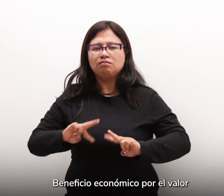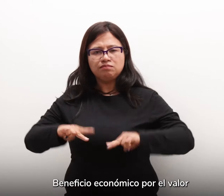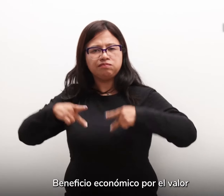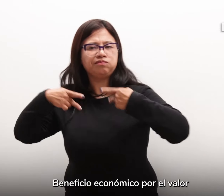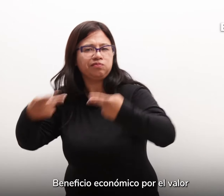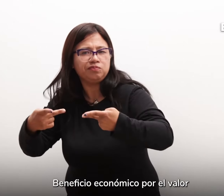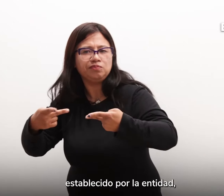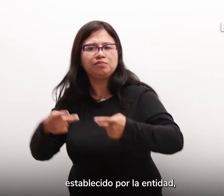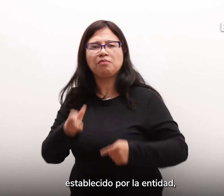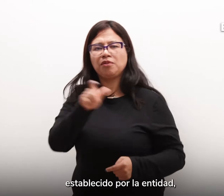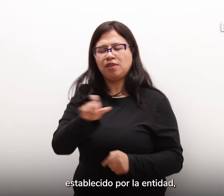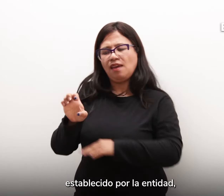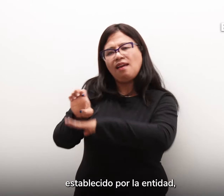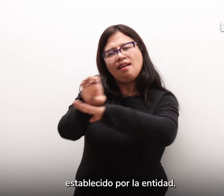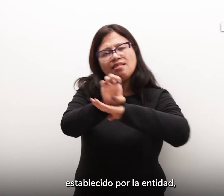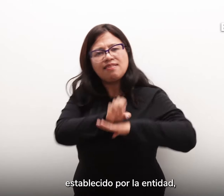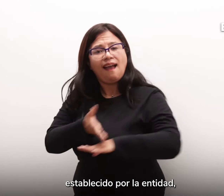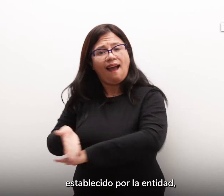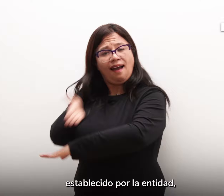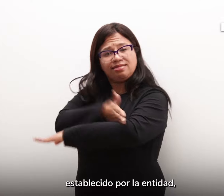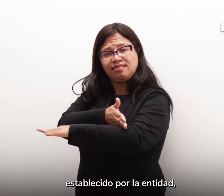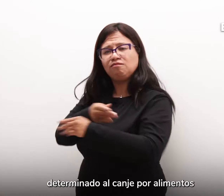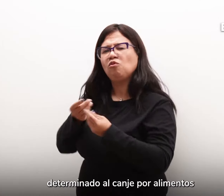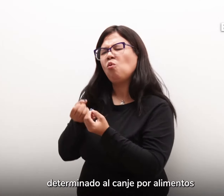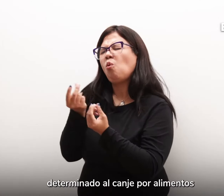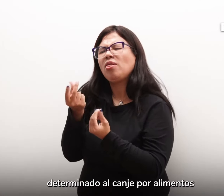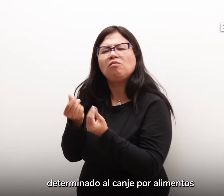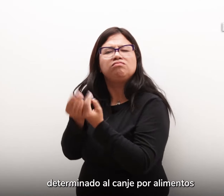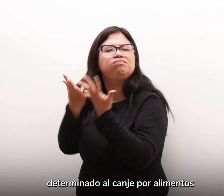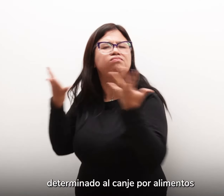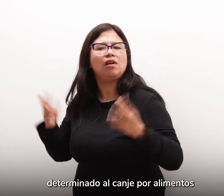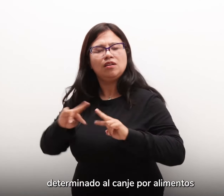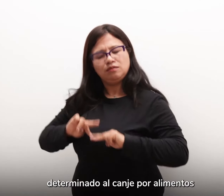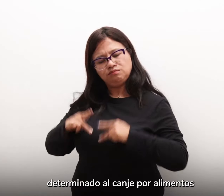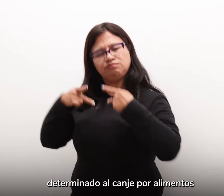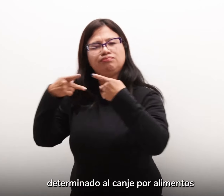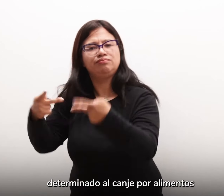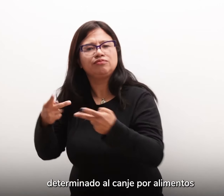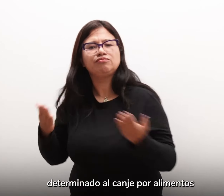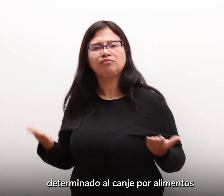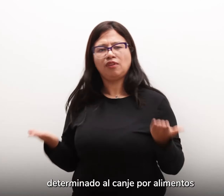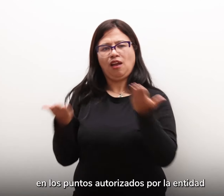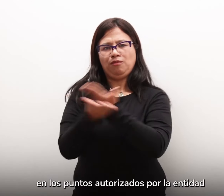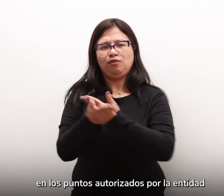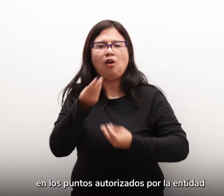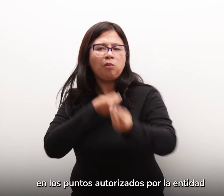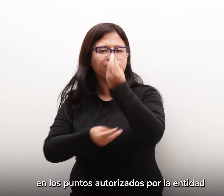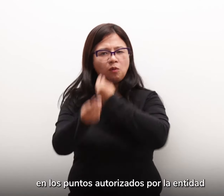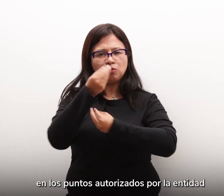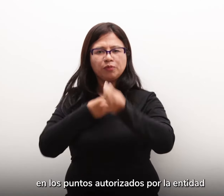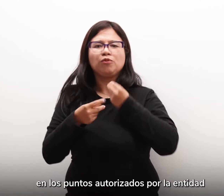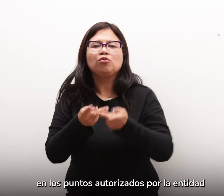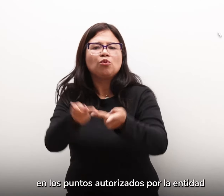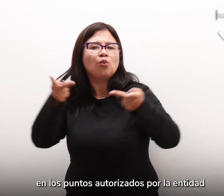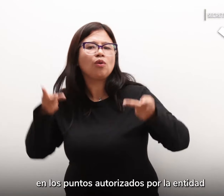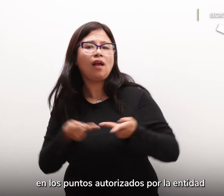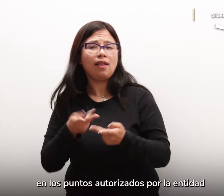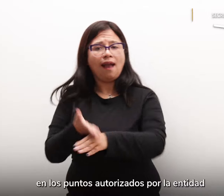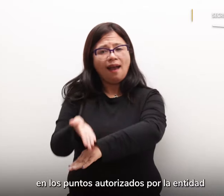por el valor establecido por la entidad determinado al canje por alimentos en los puntos autorizados por la entidad